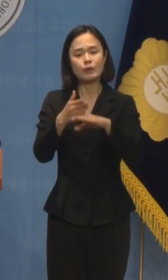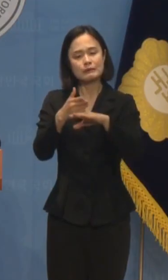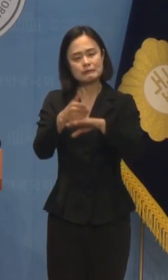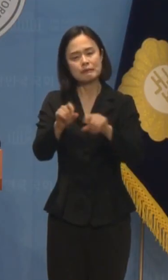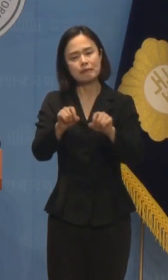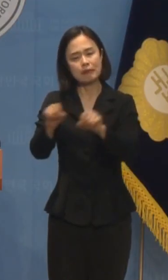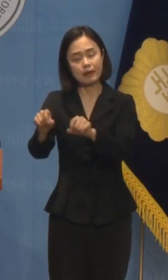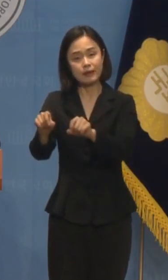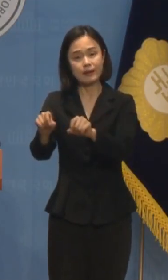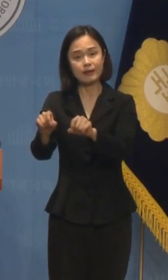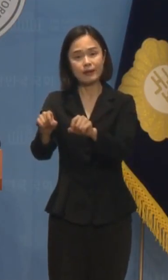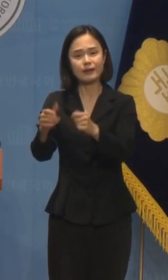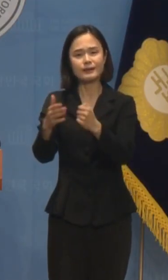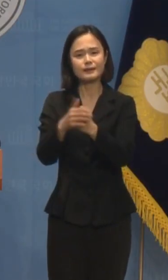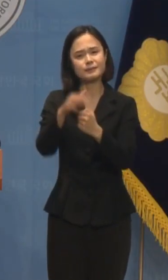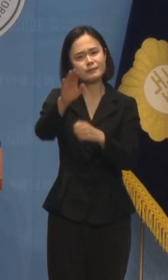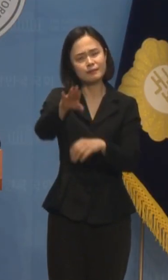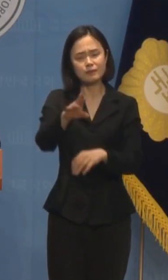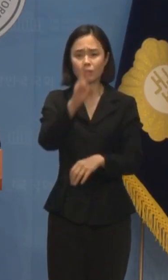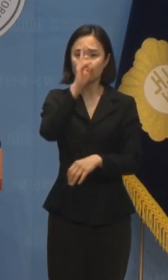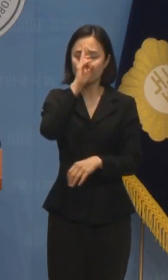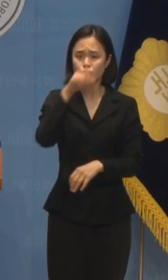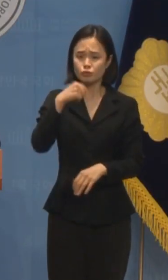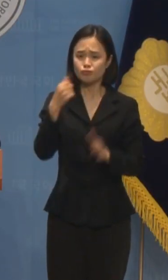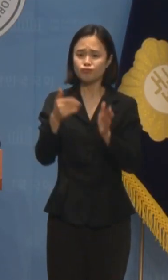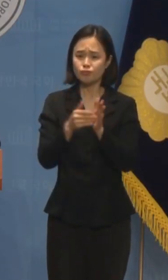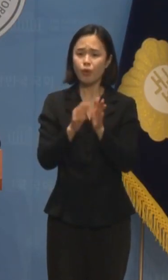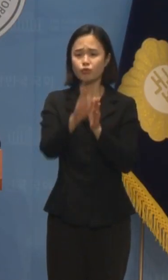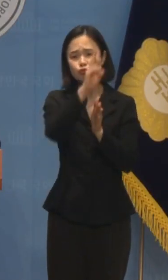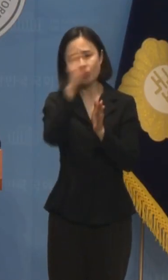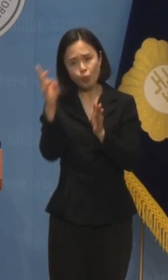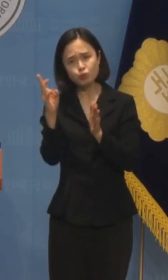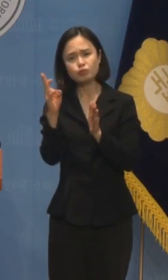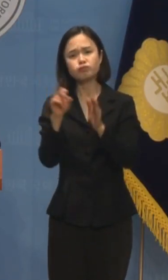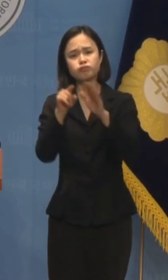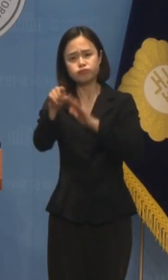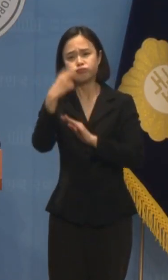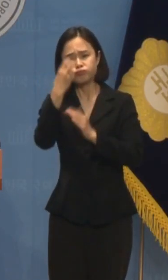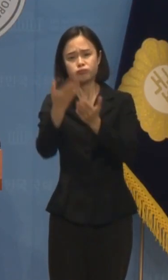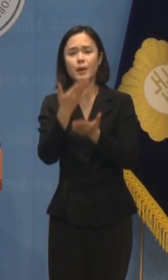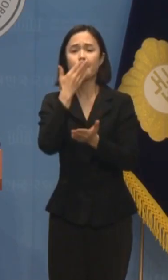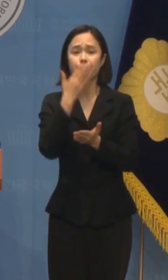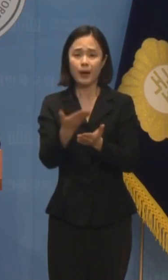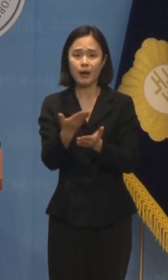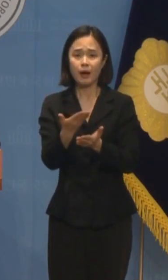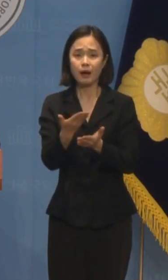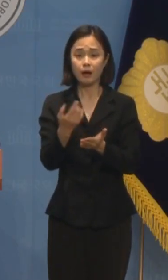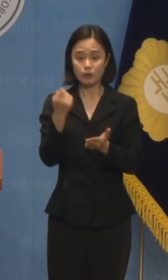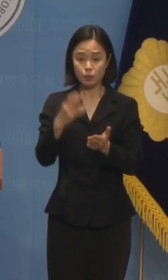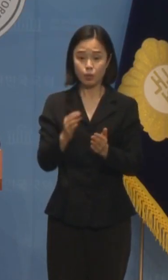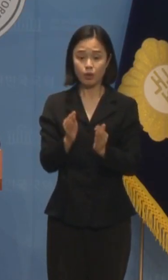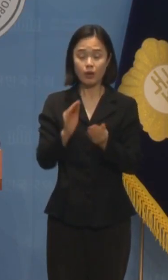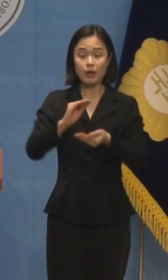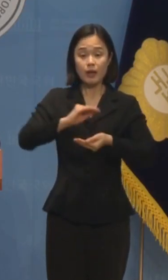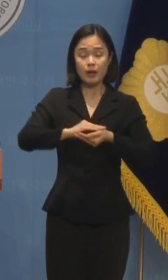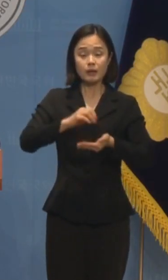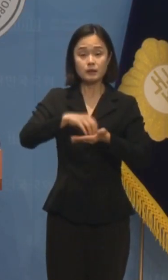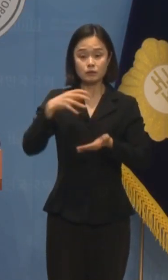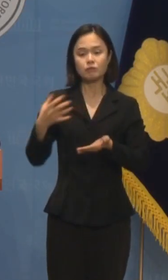아예 점심을 먹고 가든지 점심을 거르든지 샌드위치를 가져가겠다고까지 했는데